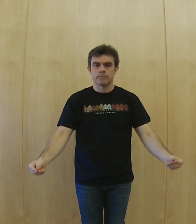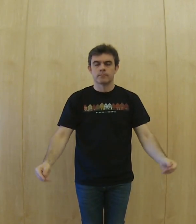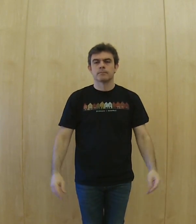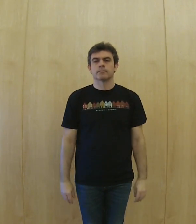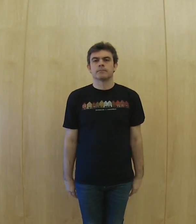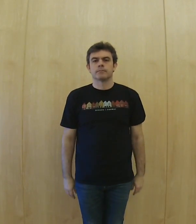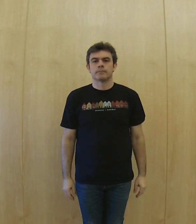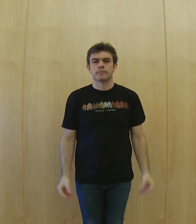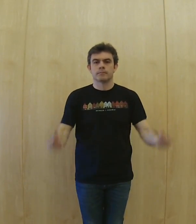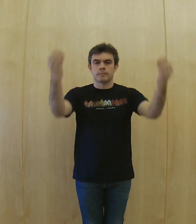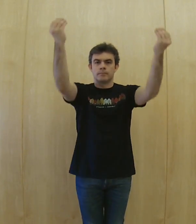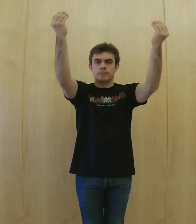caerse,